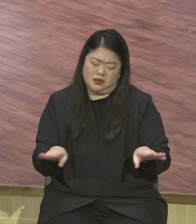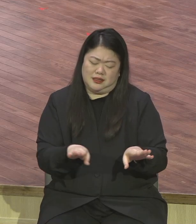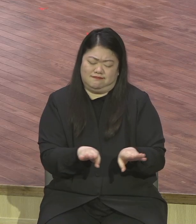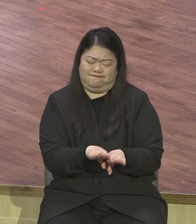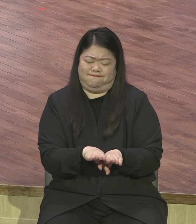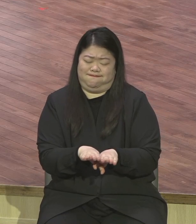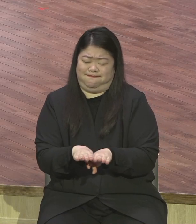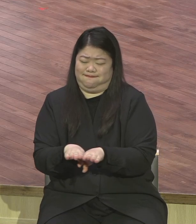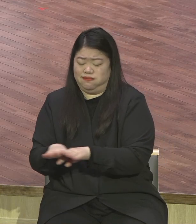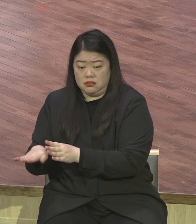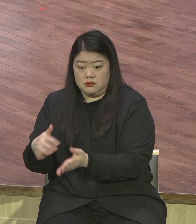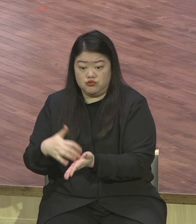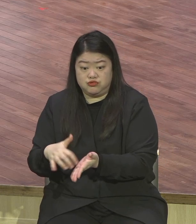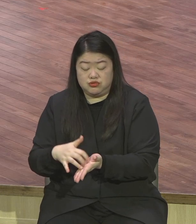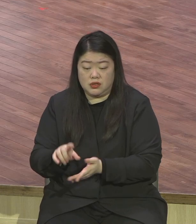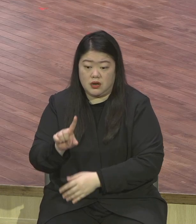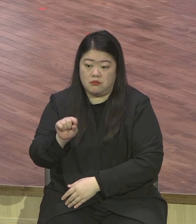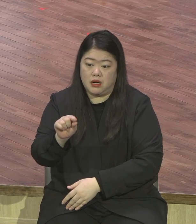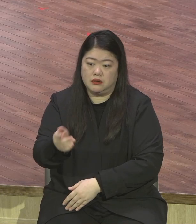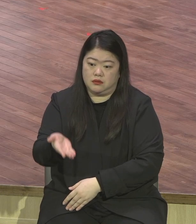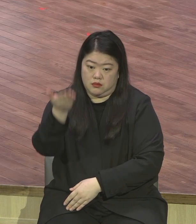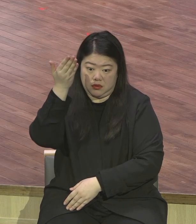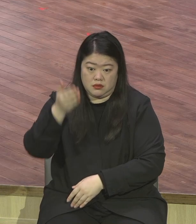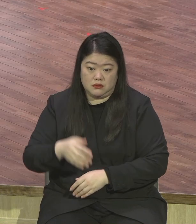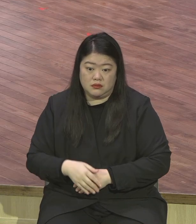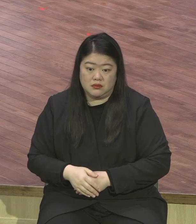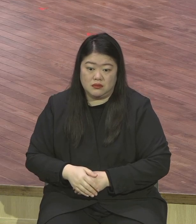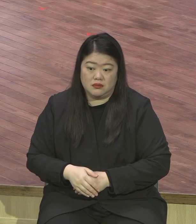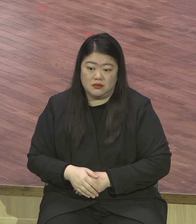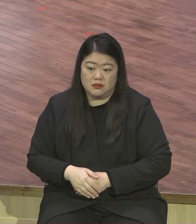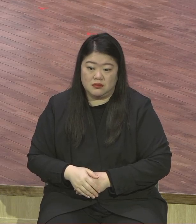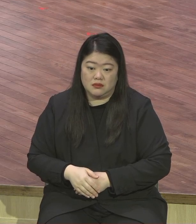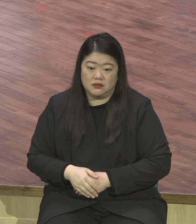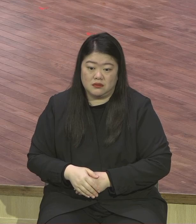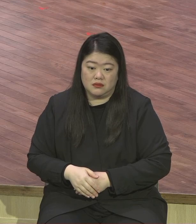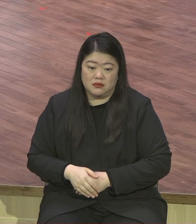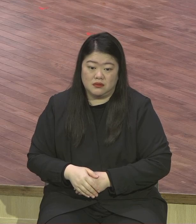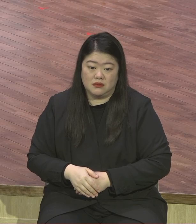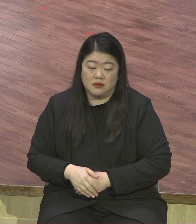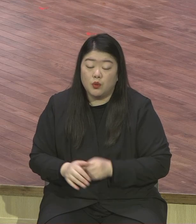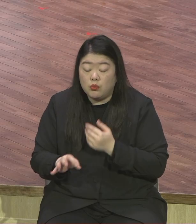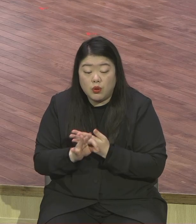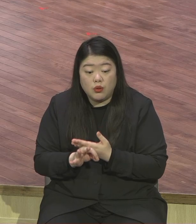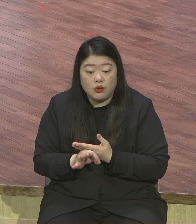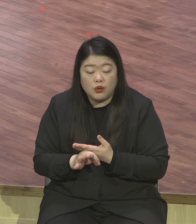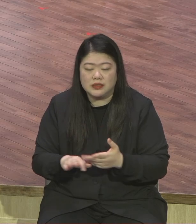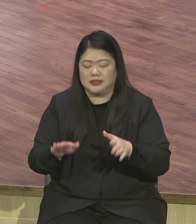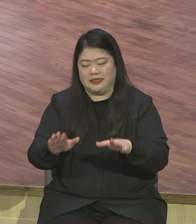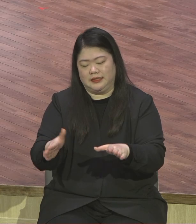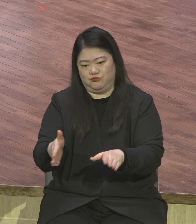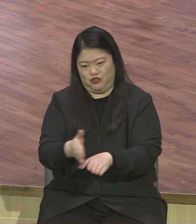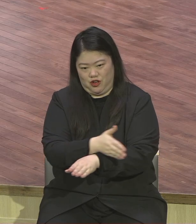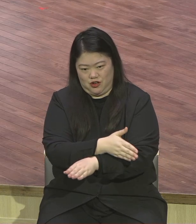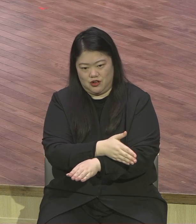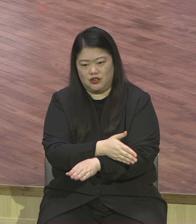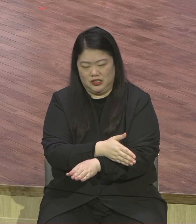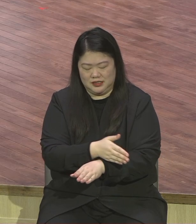지금부터가 중요합니다 오늘부터가 중요합니다 지금부터 우리가 정말